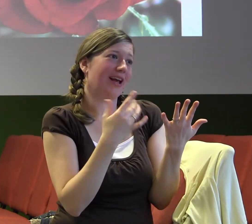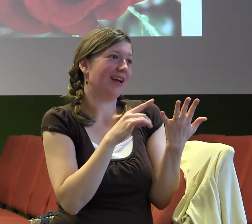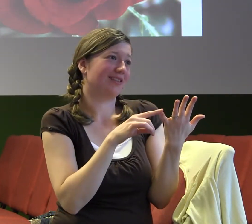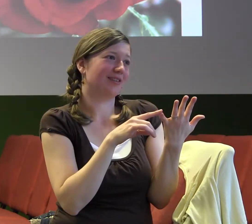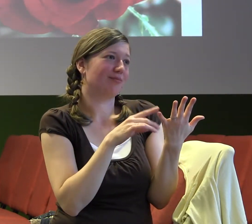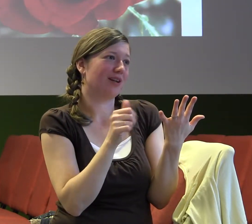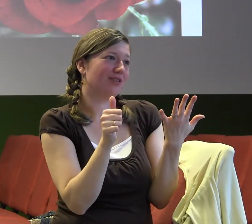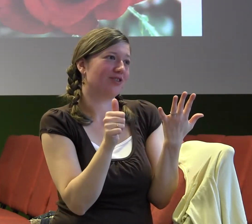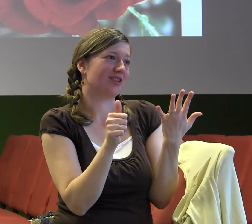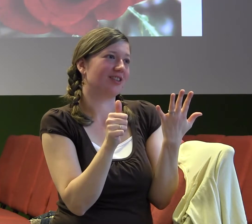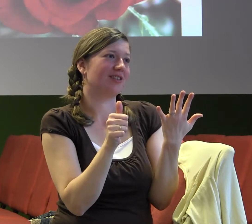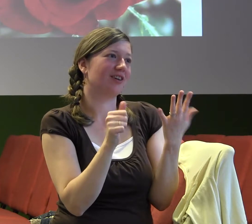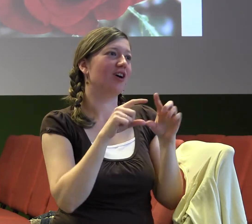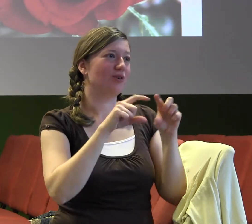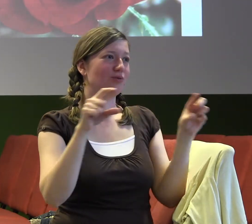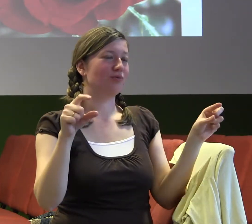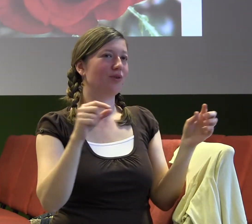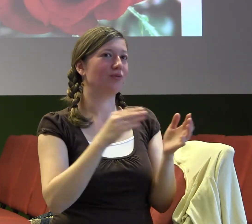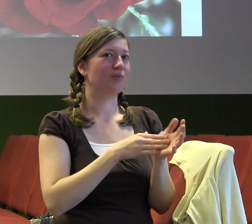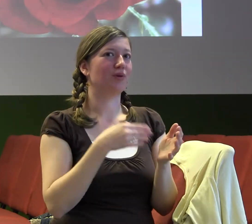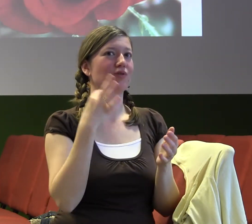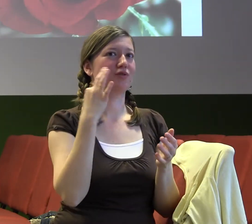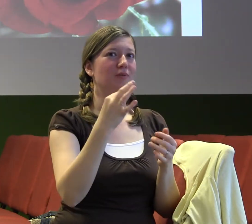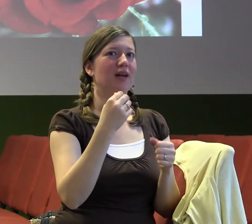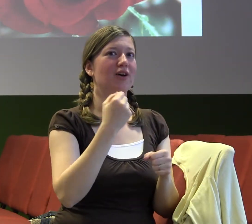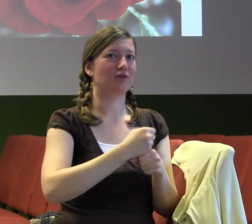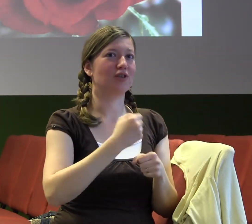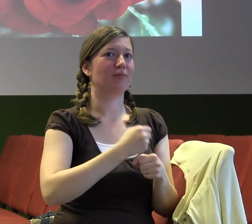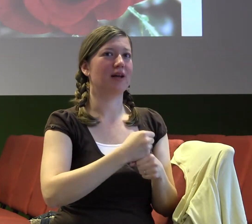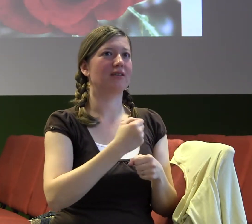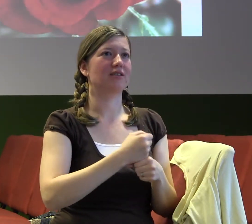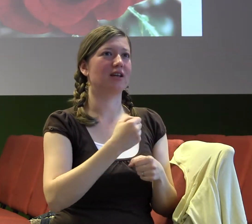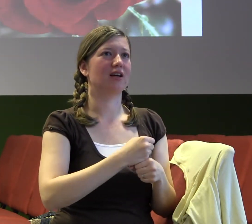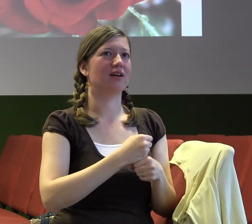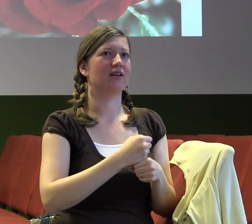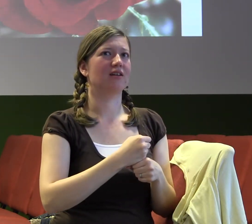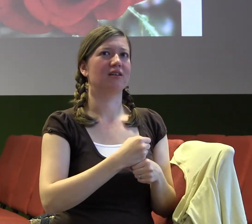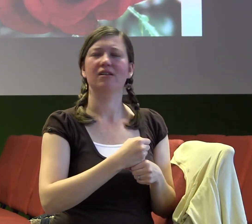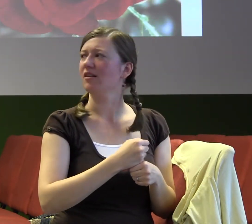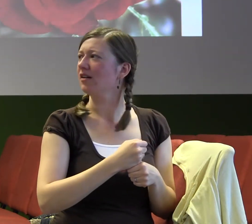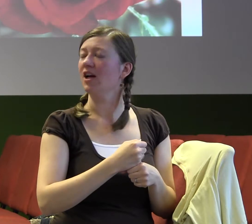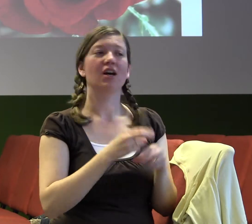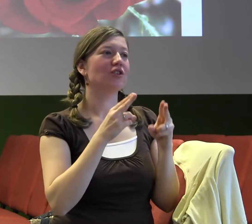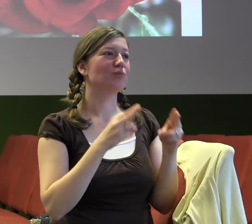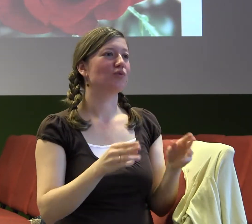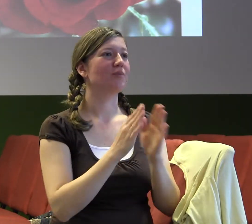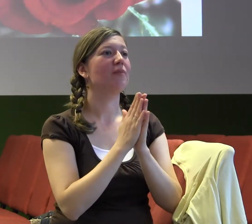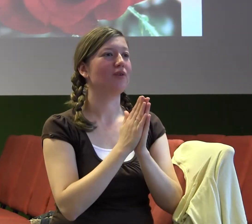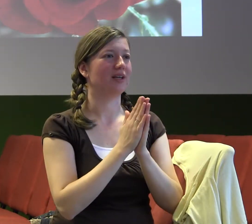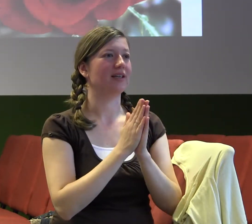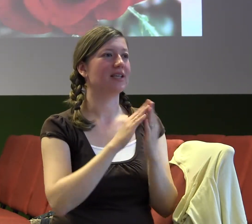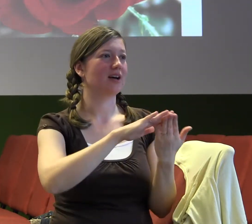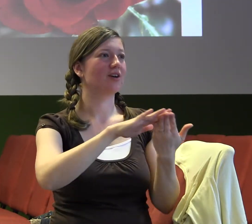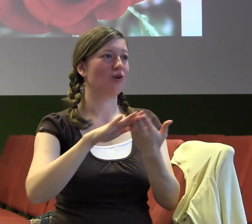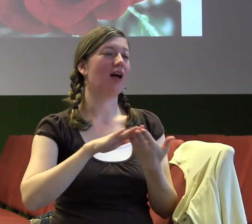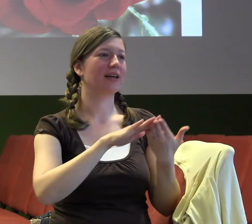to šéfové, nebo učitele, nebo vedoucí bakalářek a tak dále. A je skvělý se za ně modlit a Biblia nám říká,